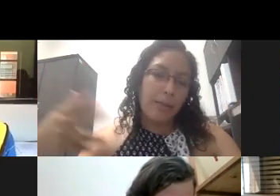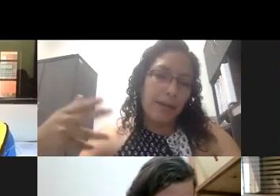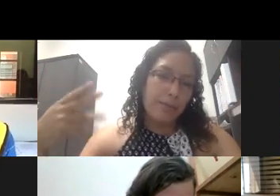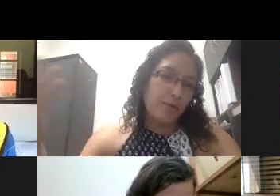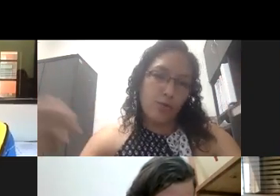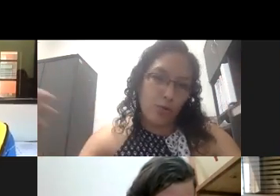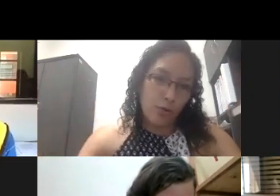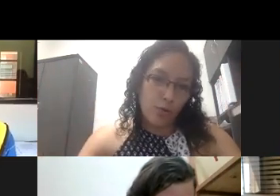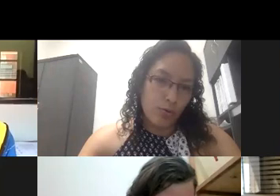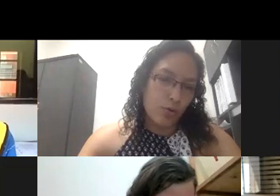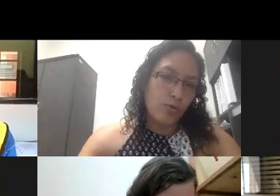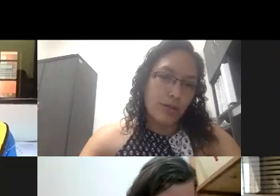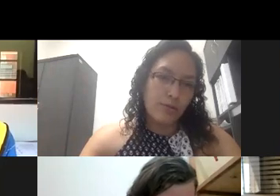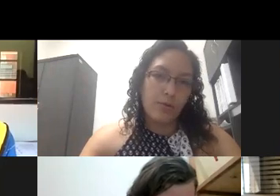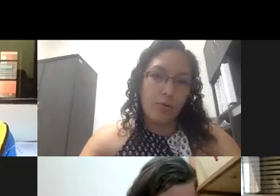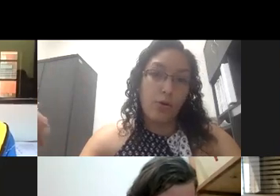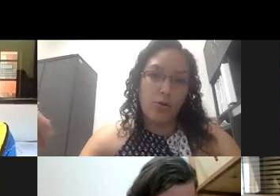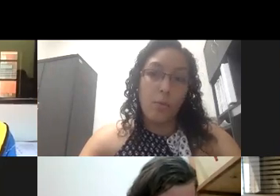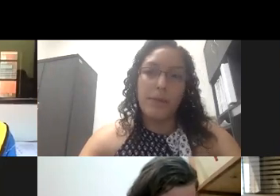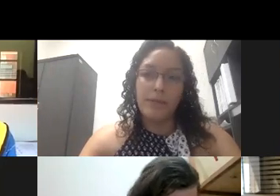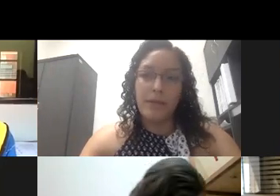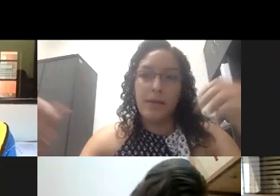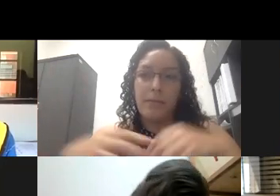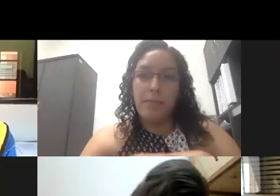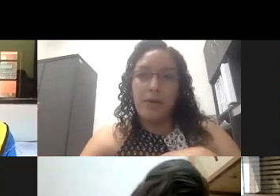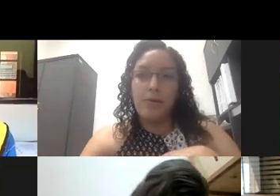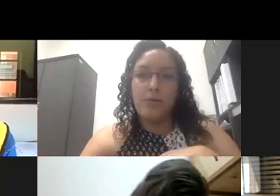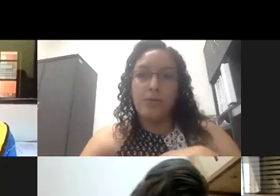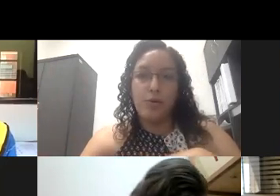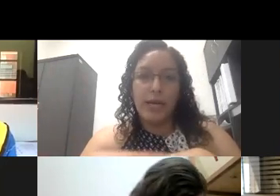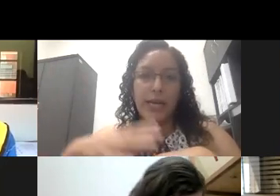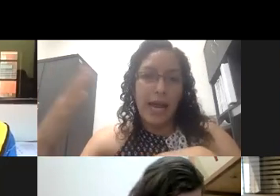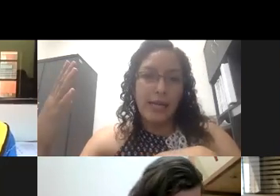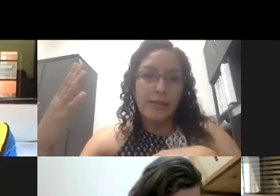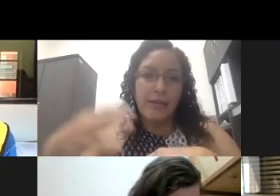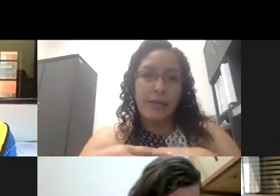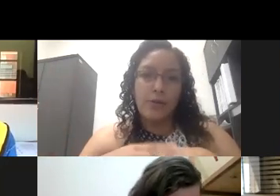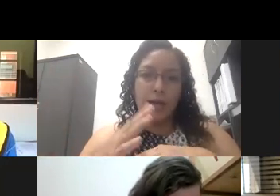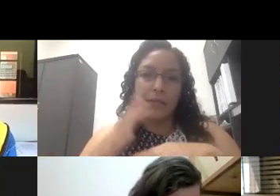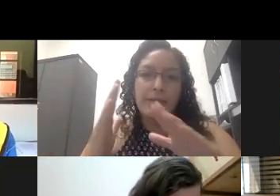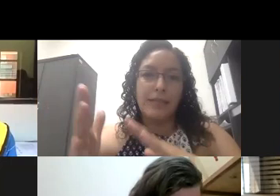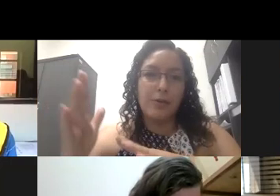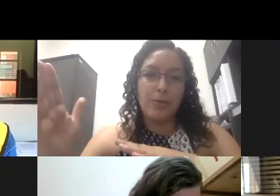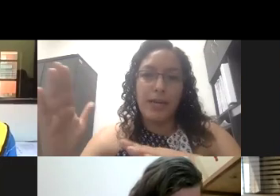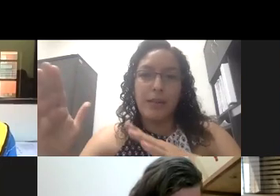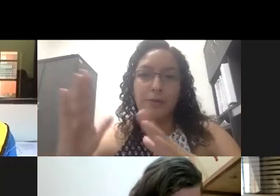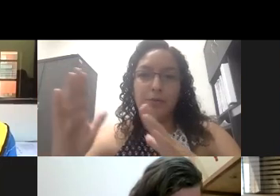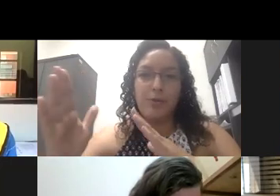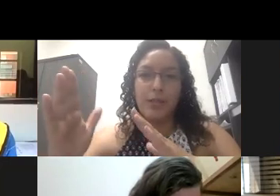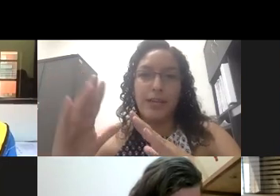pues tú no lo no lo usas o sea no lo cumples pero son generales yo nada más hice así como que la división de